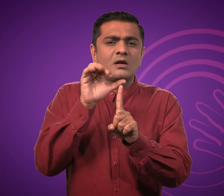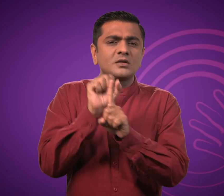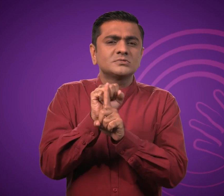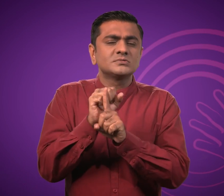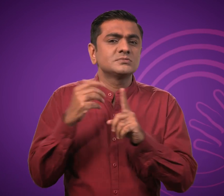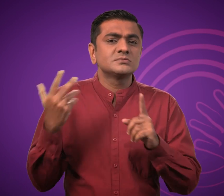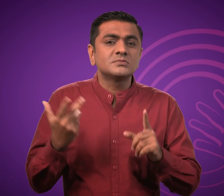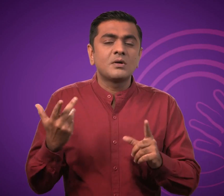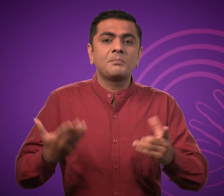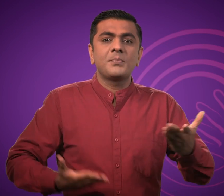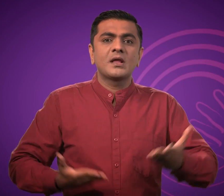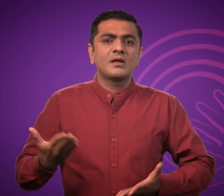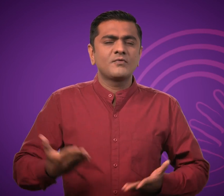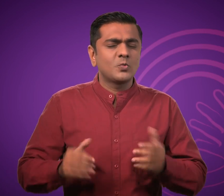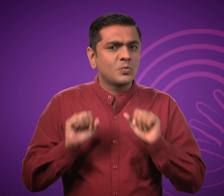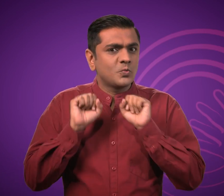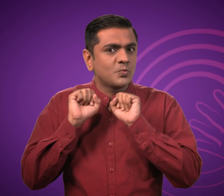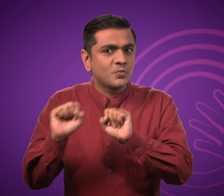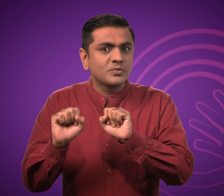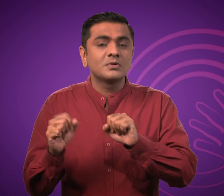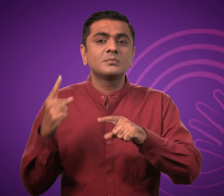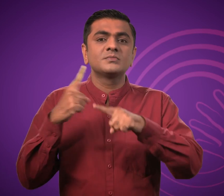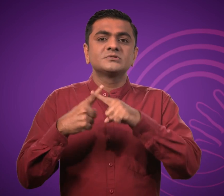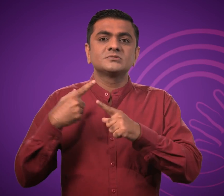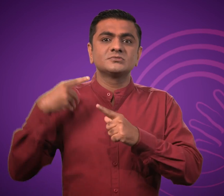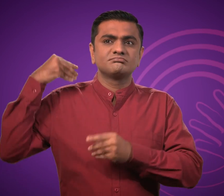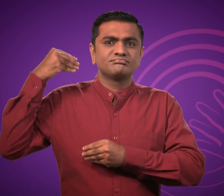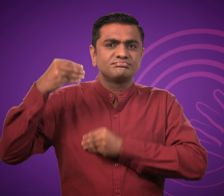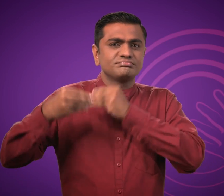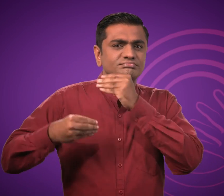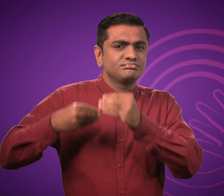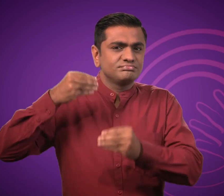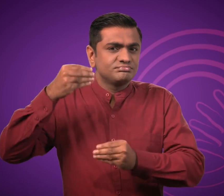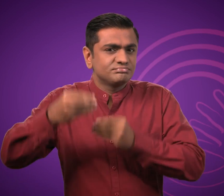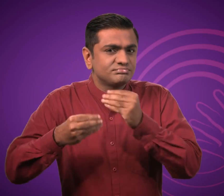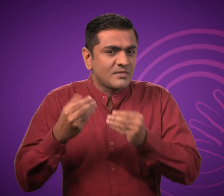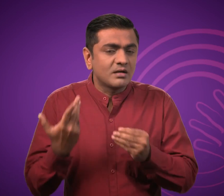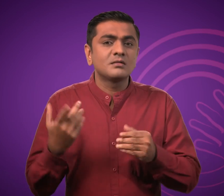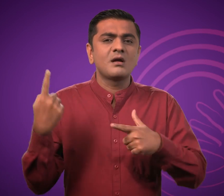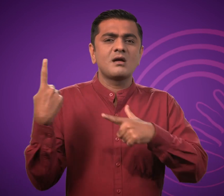व्यवहार, परंपराय, हास्य, मूल्य, विश्वास, आदी शामिल